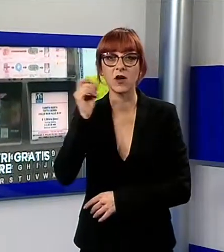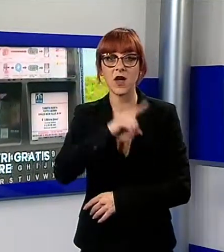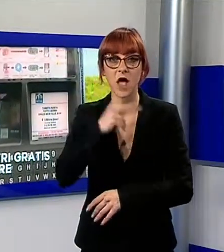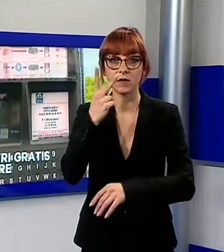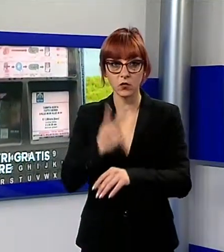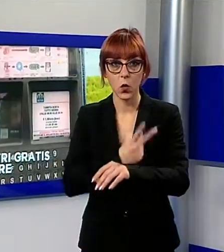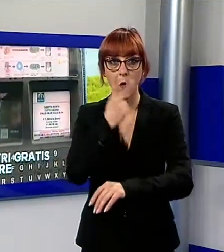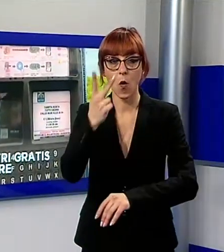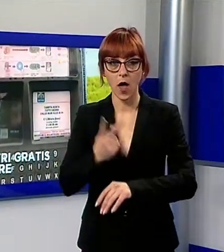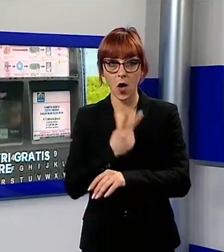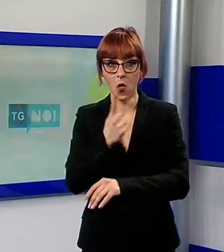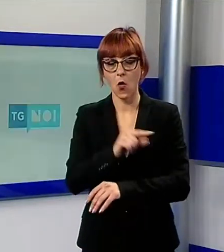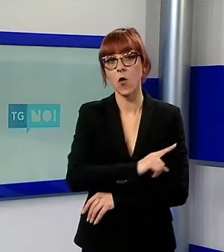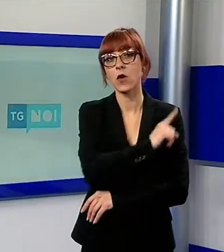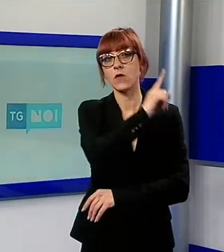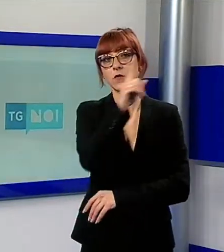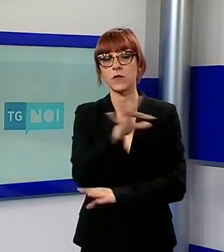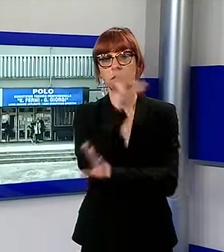proseguirà fino al 23 marzo.